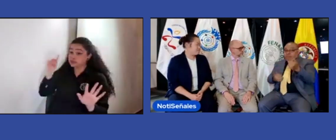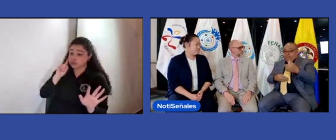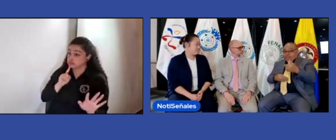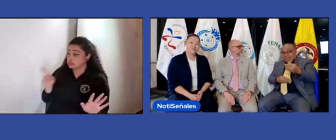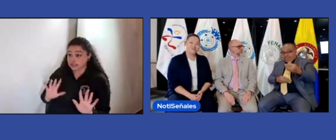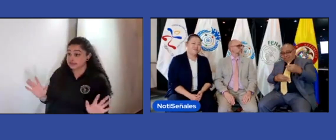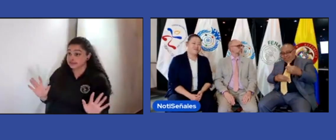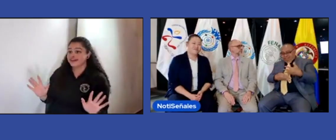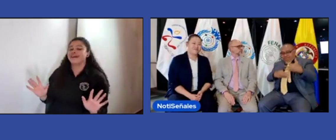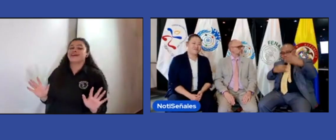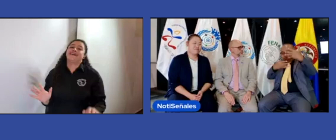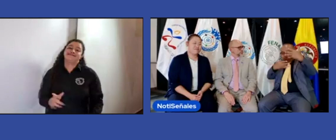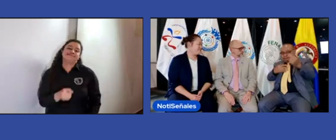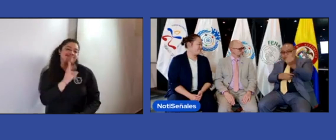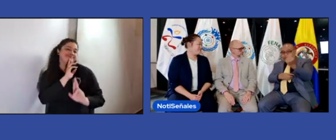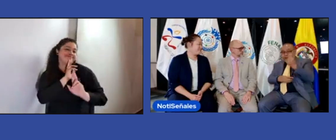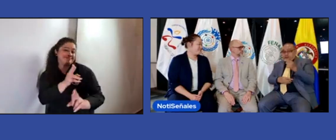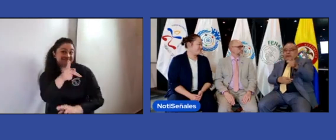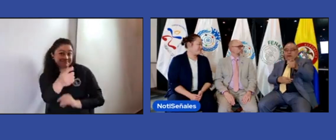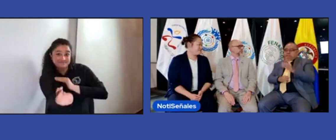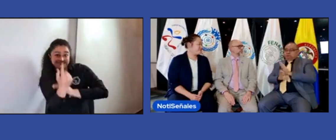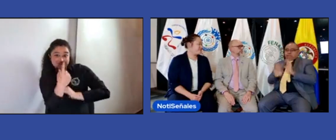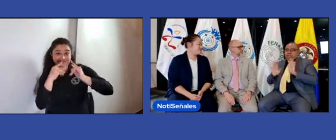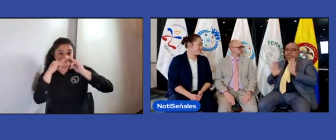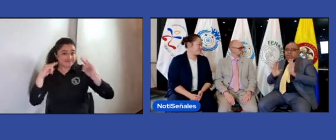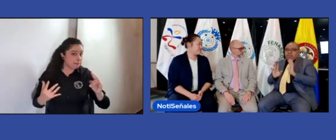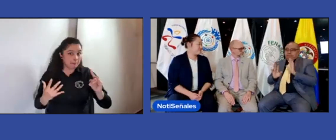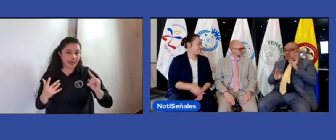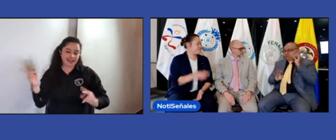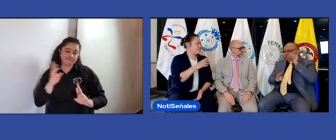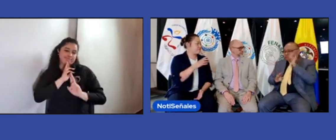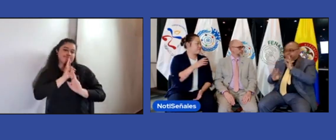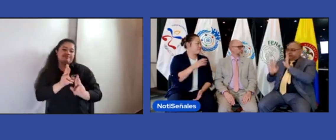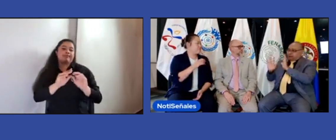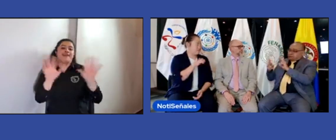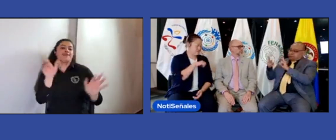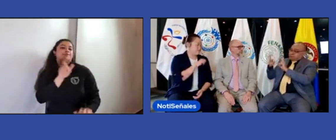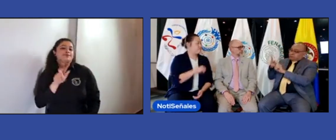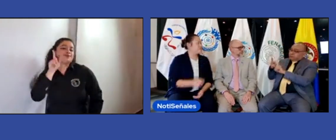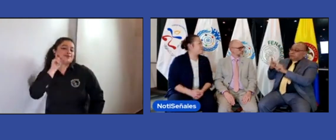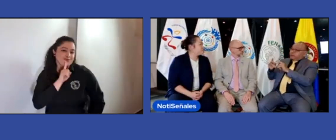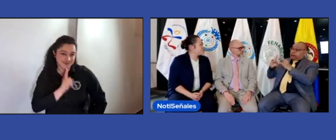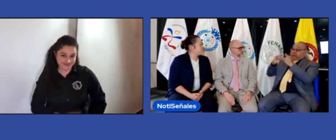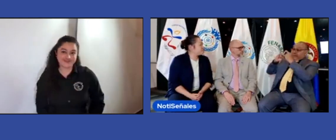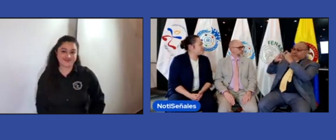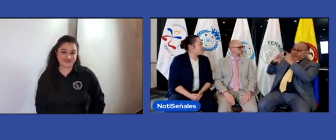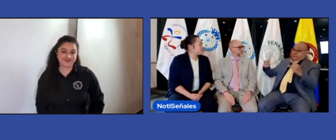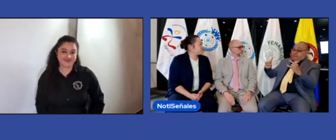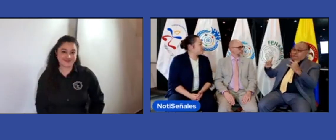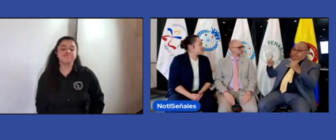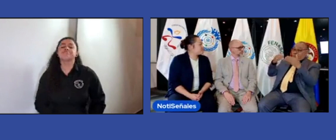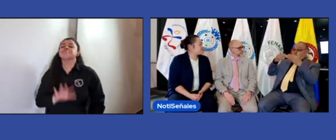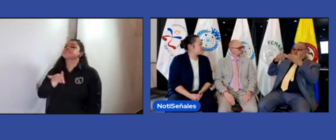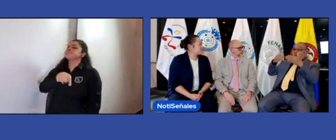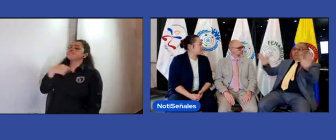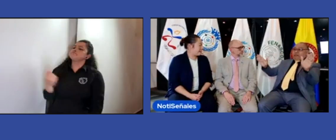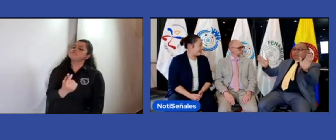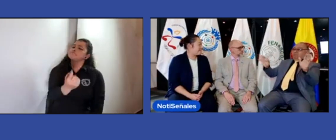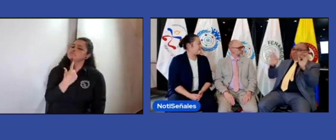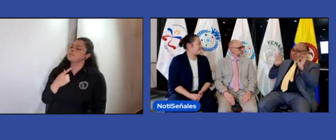sordas, ¿correcto? Bien, entonces, para la persona que hizo la pregunta, la respuesta es el campamento es exclusivamente para personas sordas. La